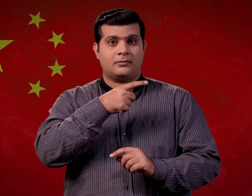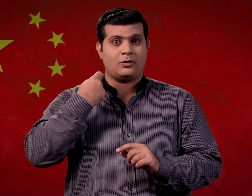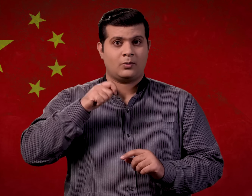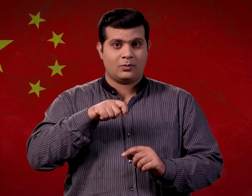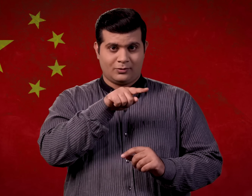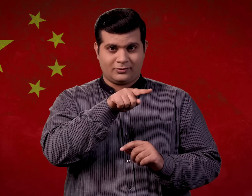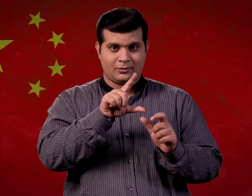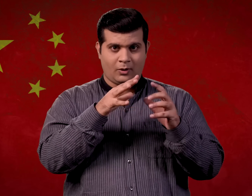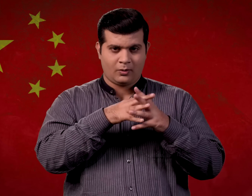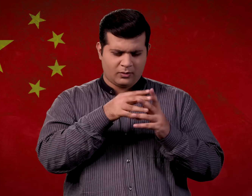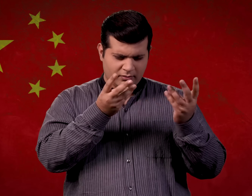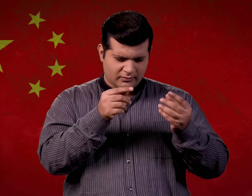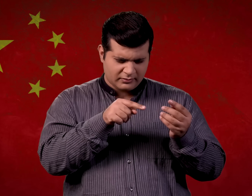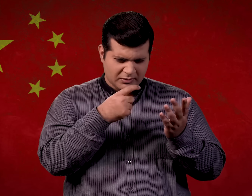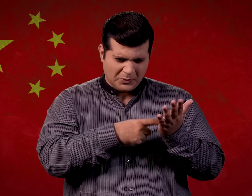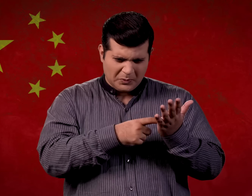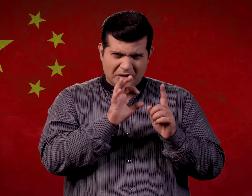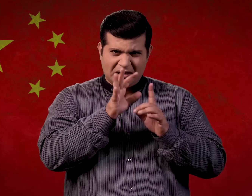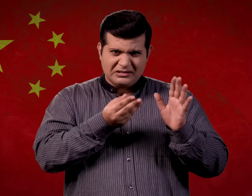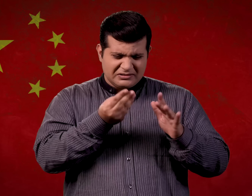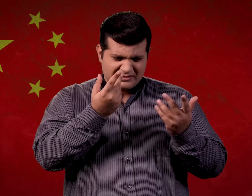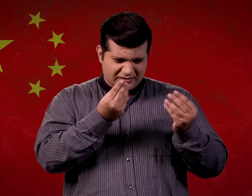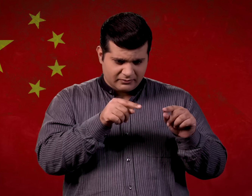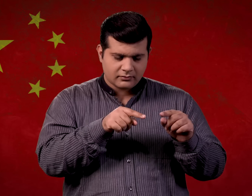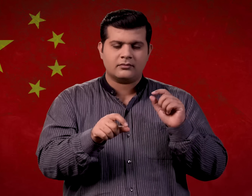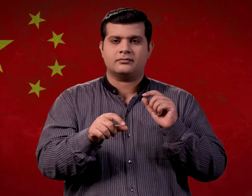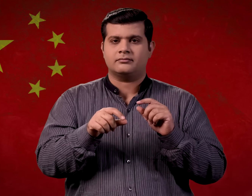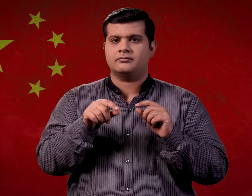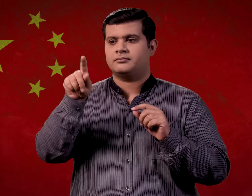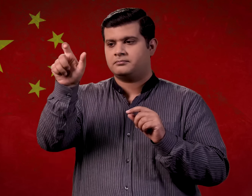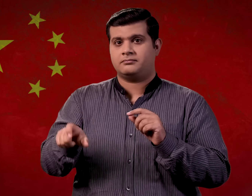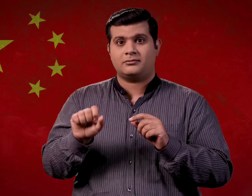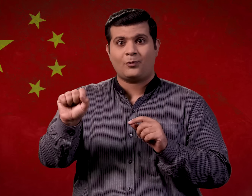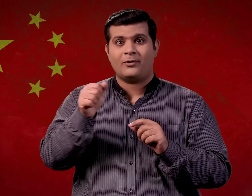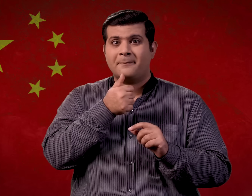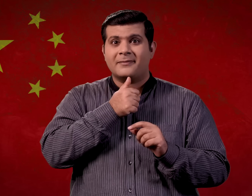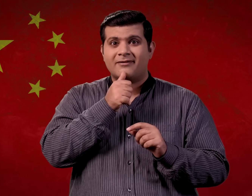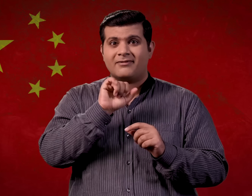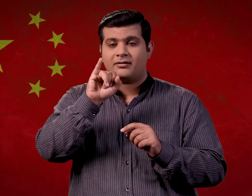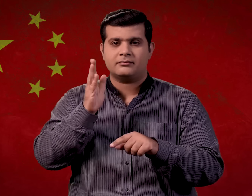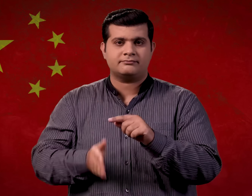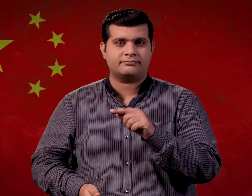कुछ मामलों में अदालत कानूनों की समिक्षा करती है और बलातकारियों को नपुंसक बना देती है